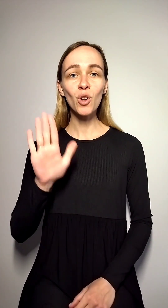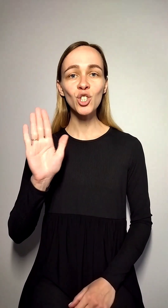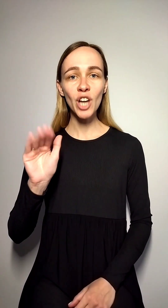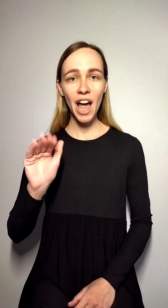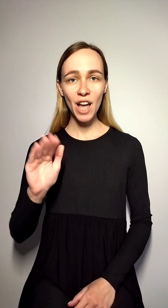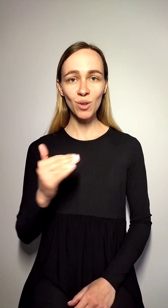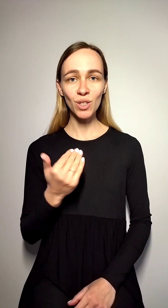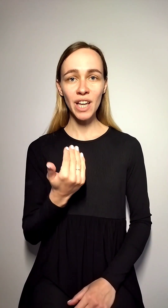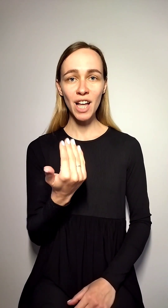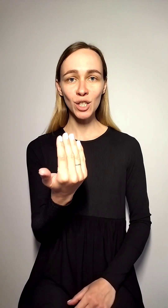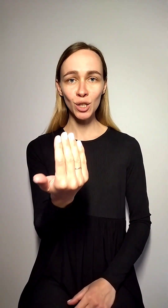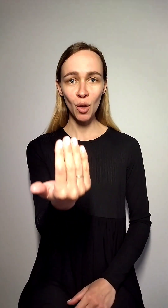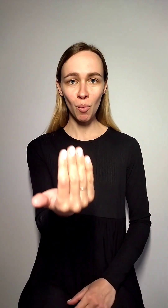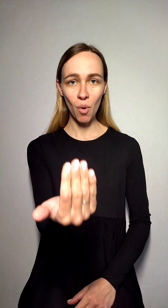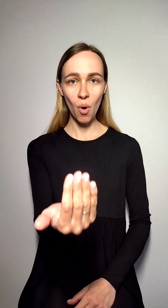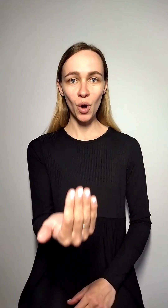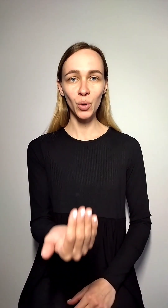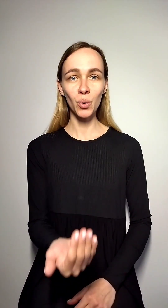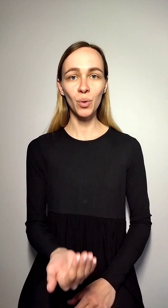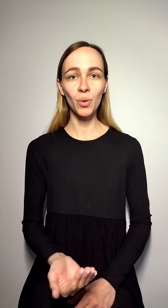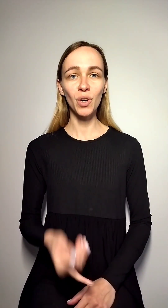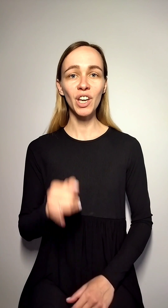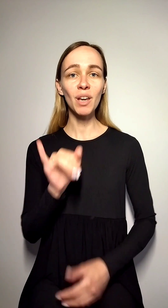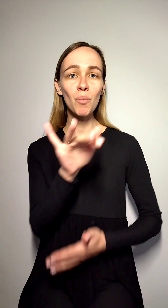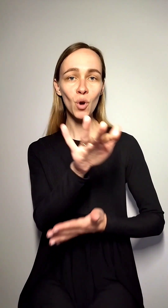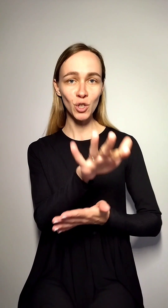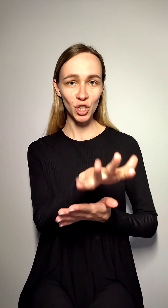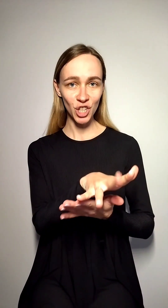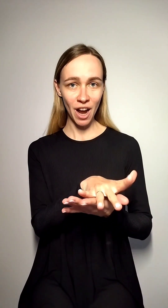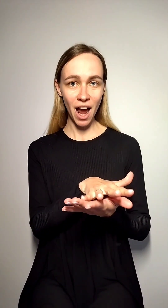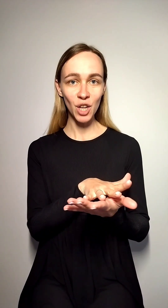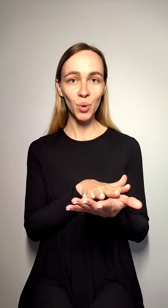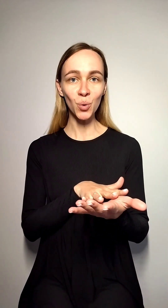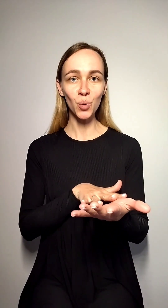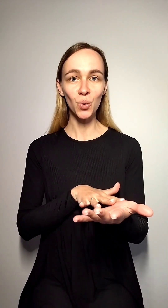Прощаюся з тобою і прощаю